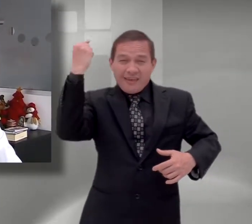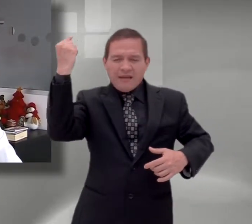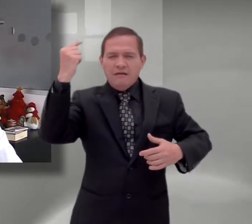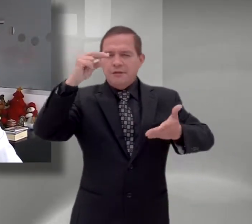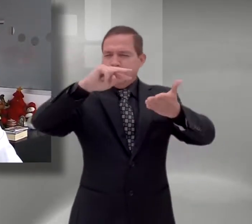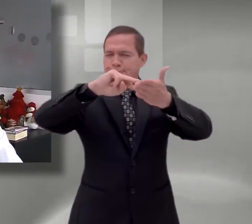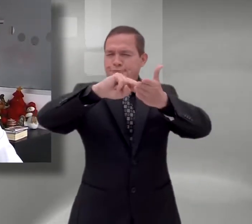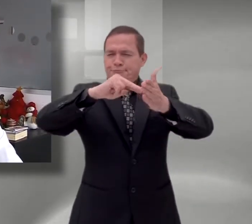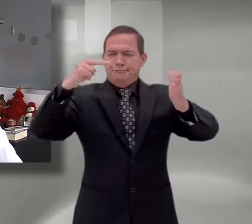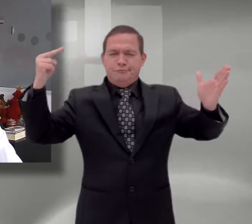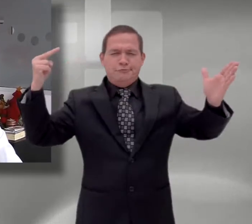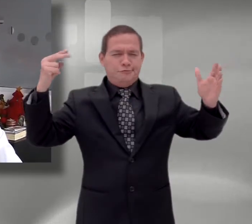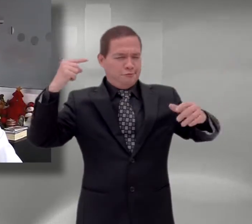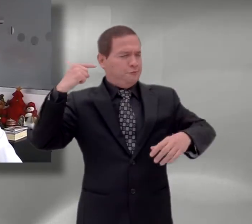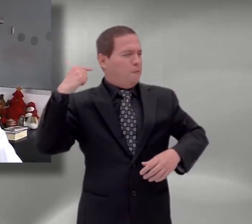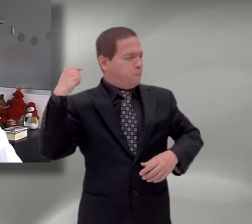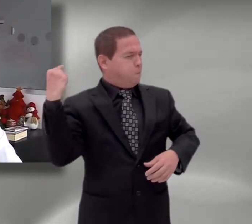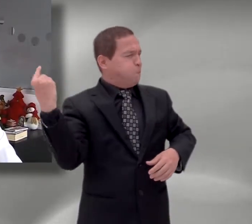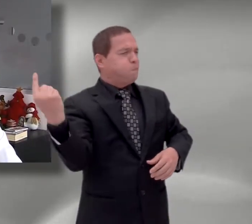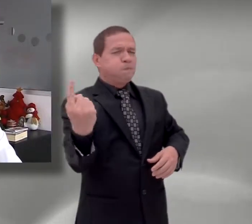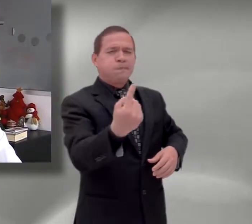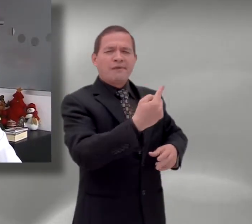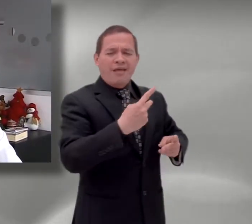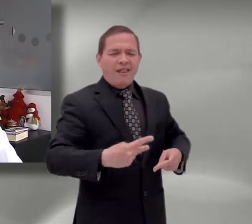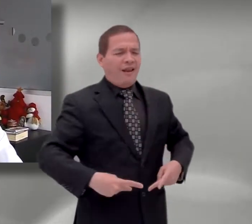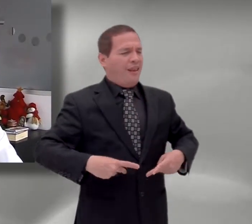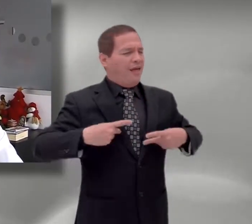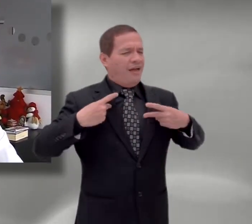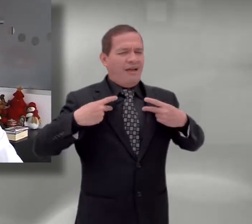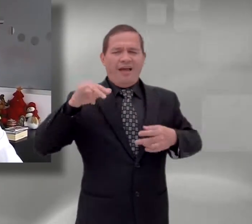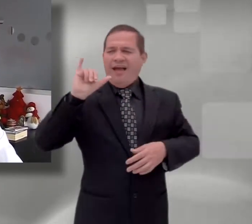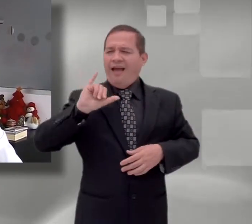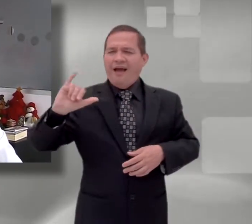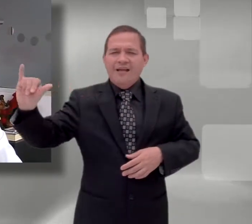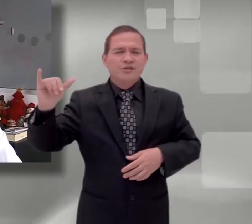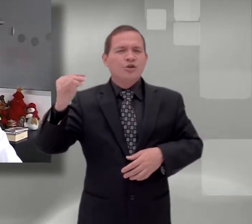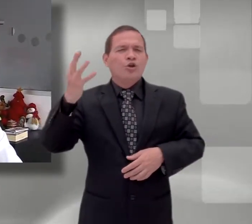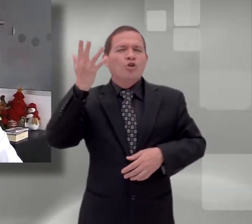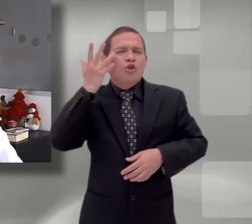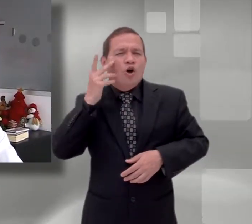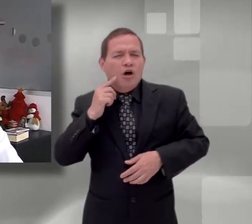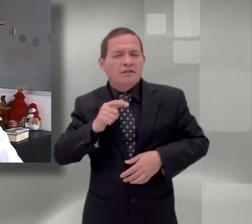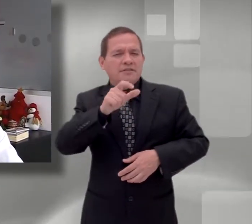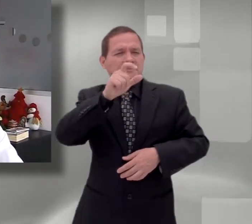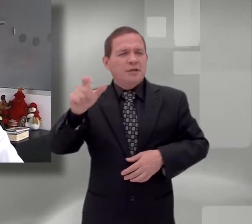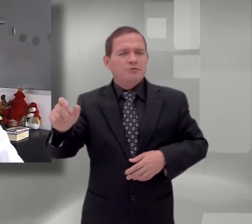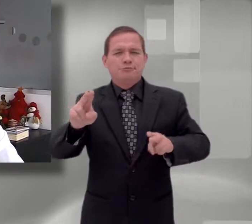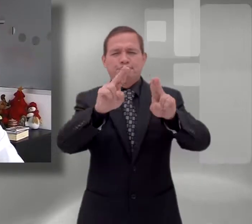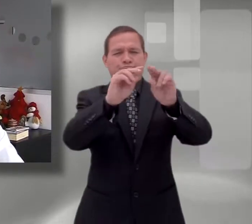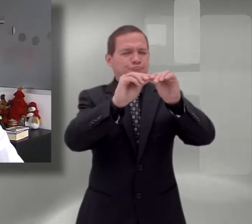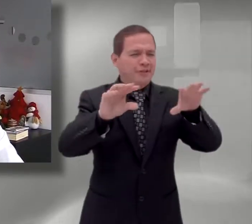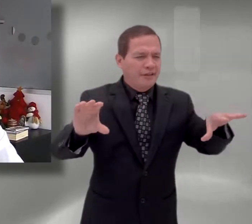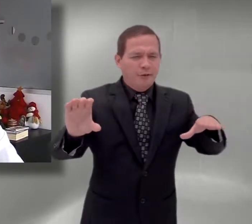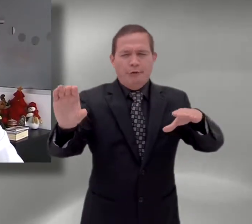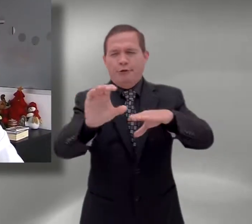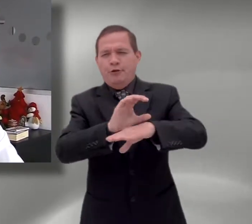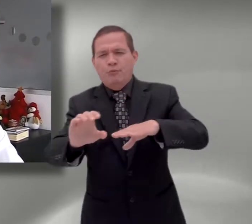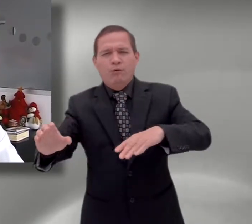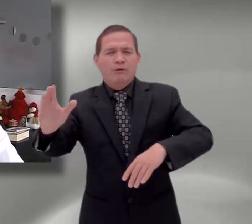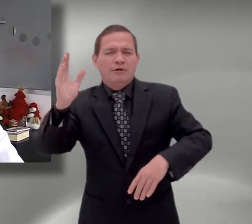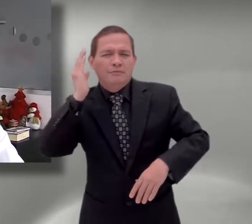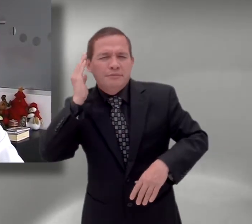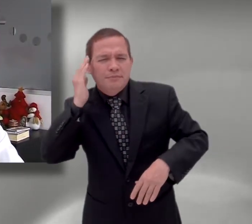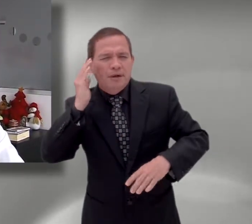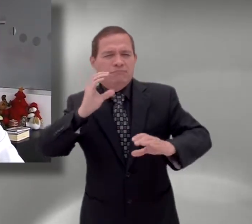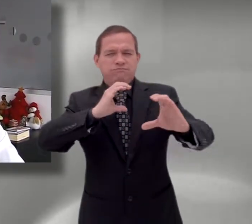tecnológica forma parte de la vida cotidiana de cada uno de nosotros. Nuestros